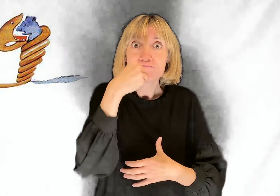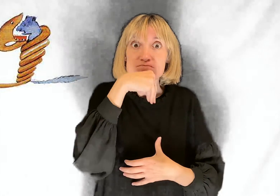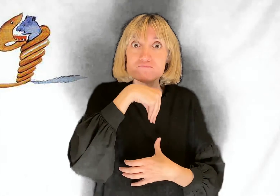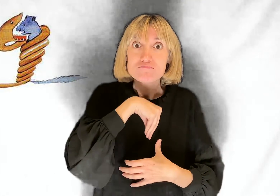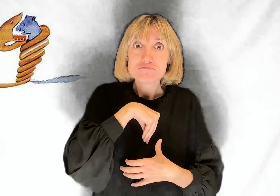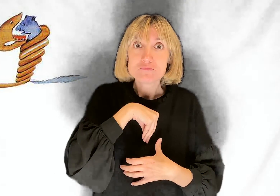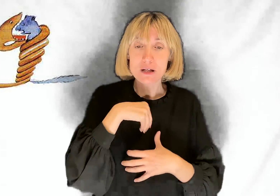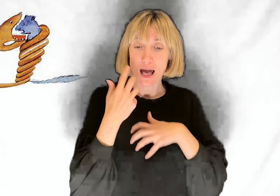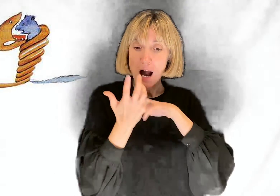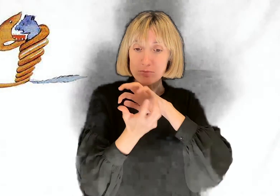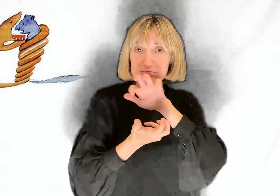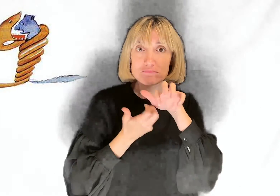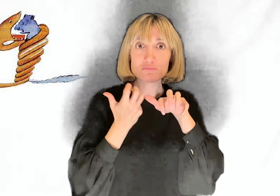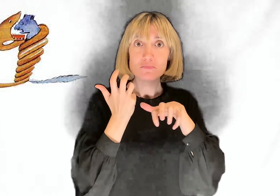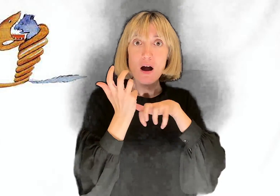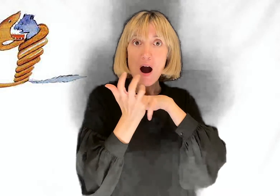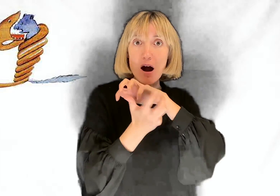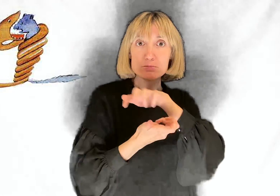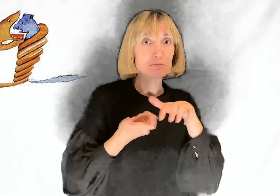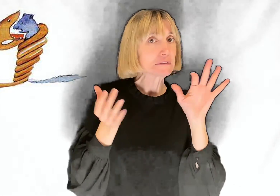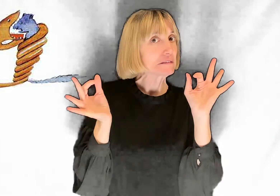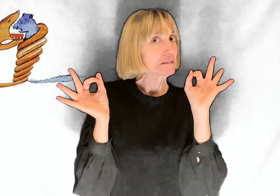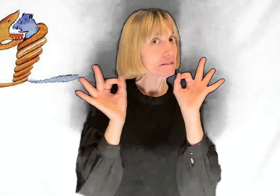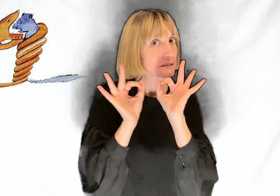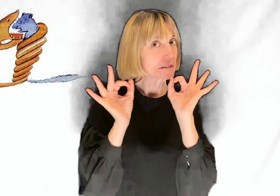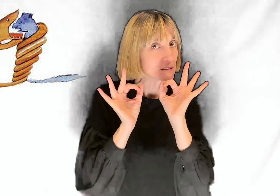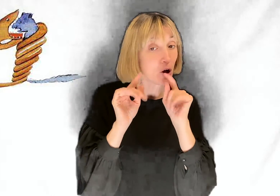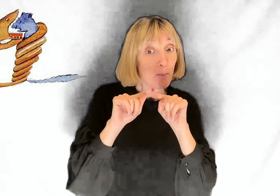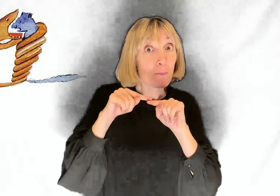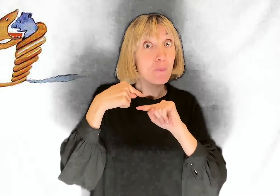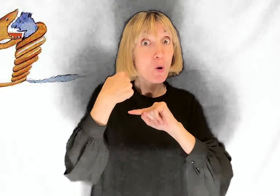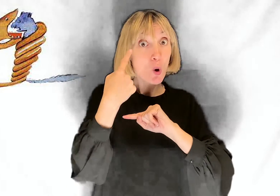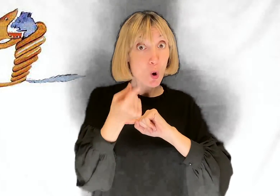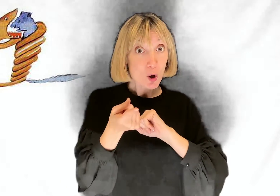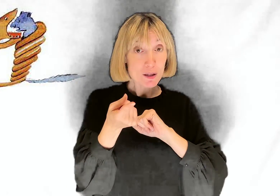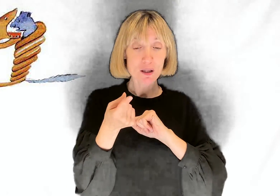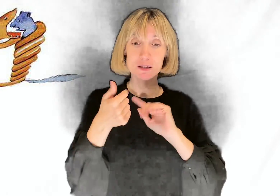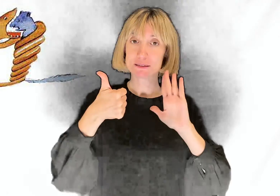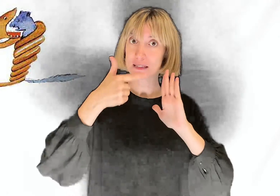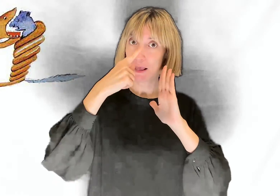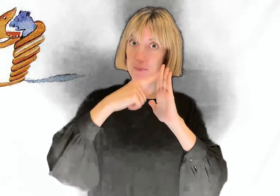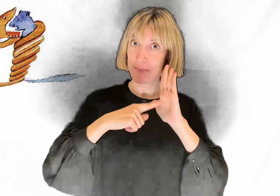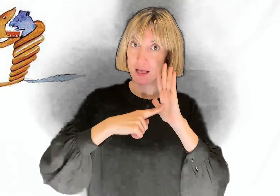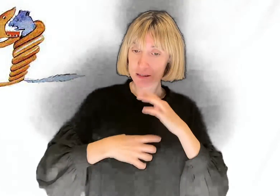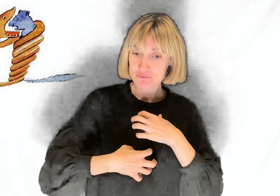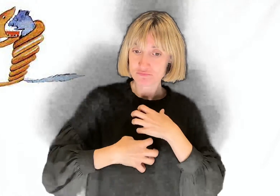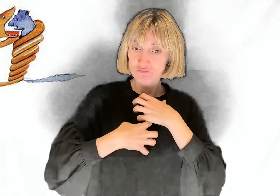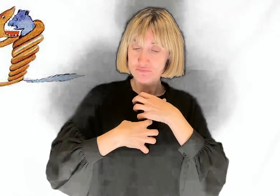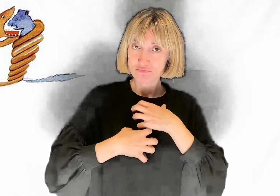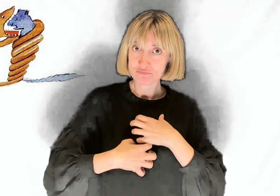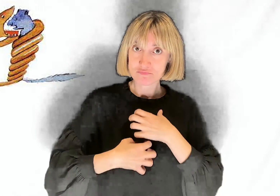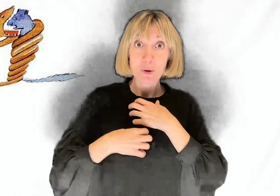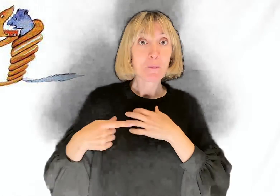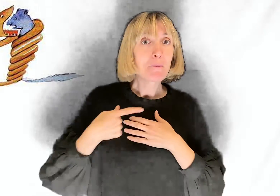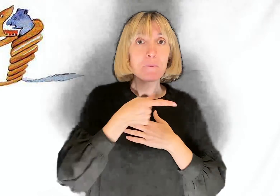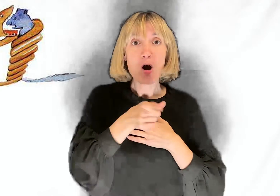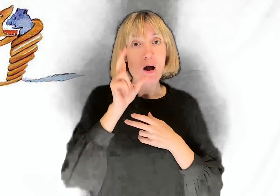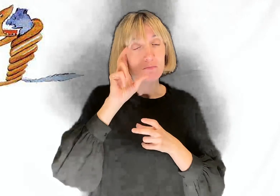intera, senza masticarla. Dopodiché non riescono più a muoversi e dormono durante i sei mesi che la